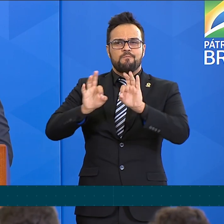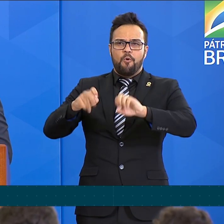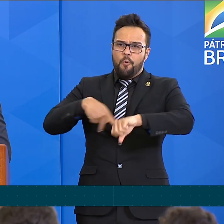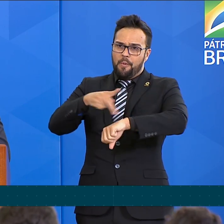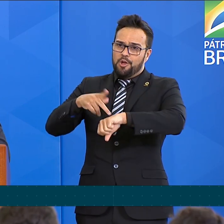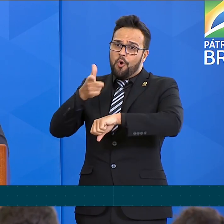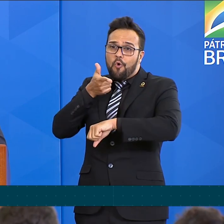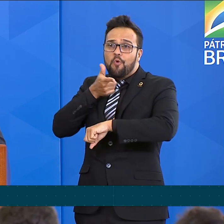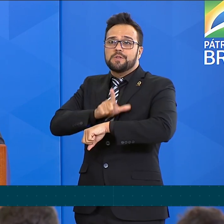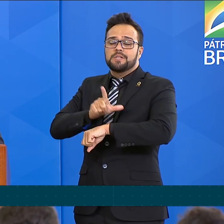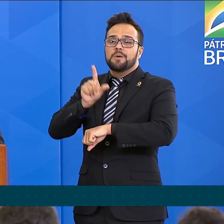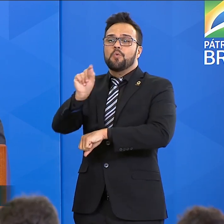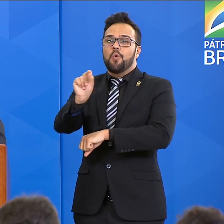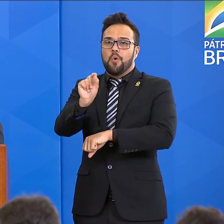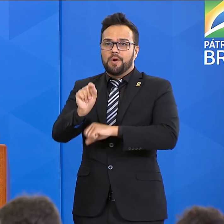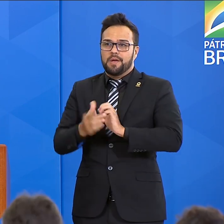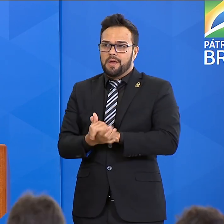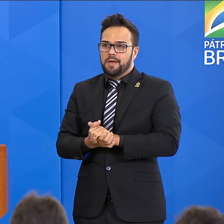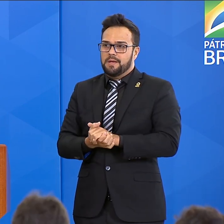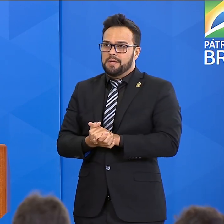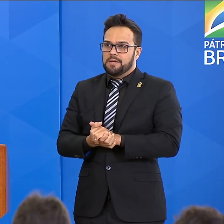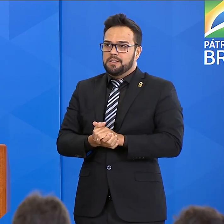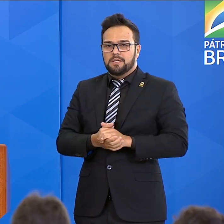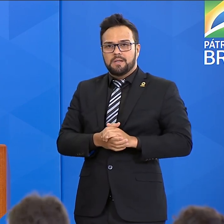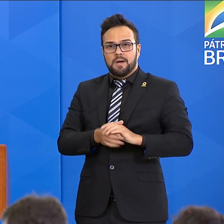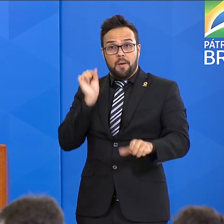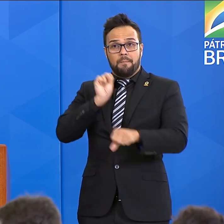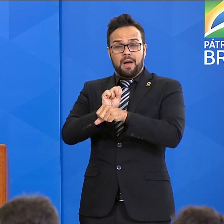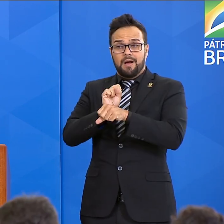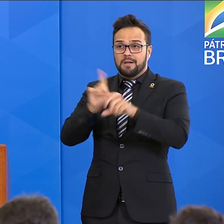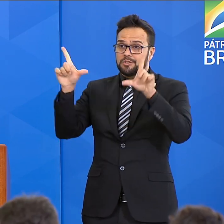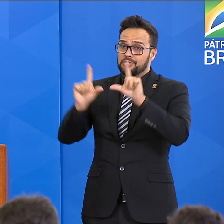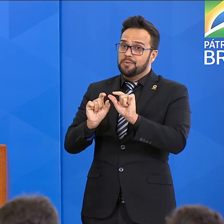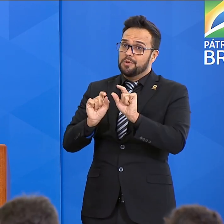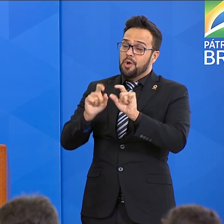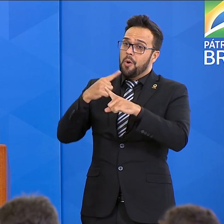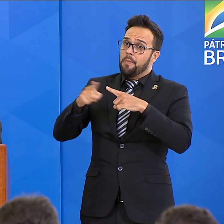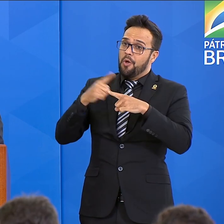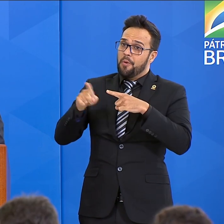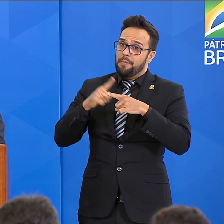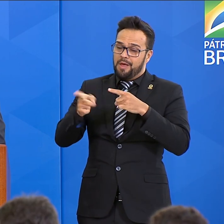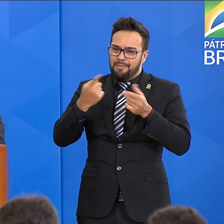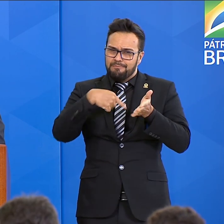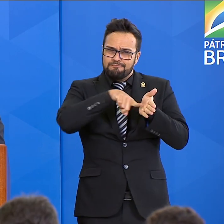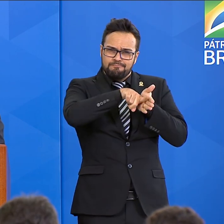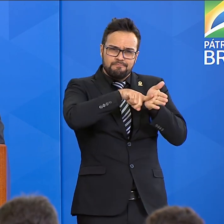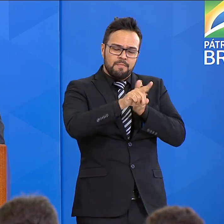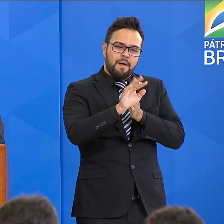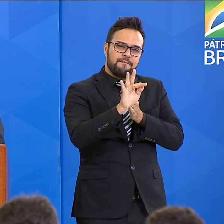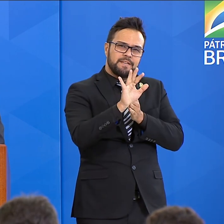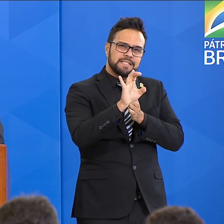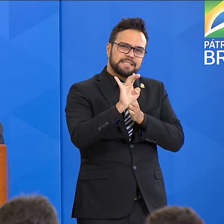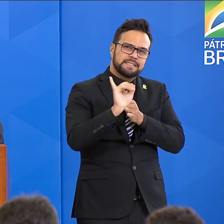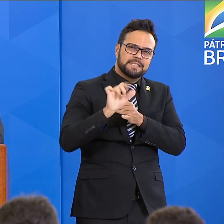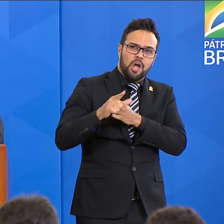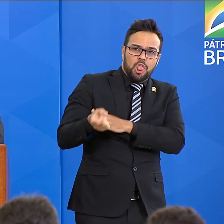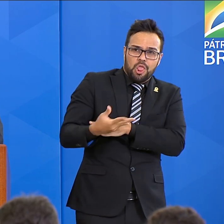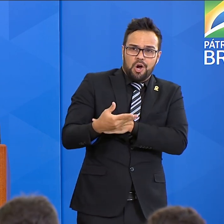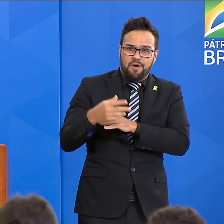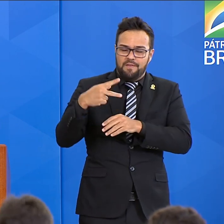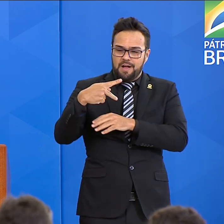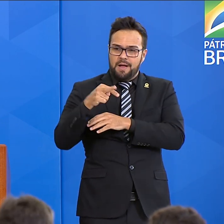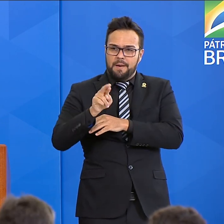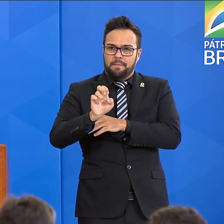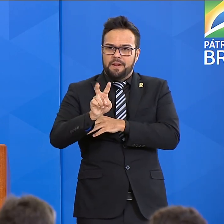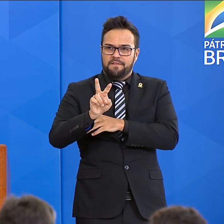Conseguimos brecar os problemas fiscais com a nova Previdência. Estamos fazendo o maior plano de regularização